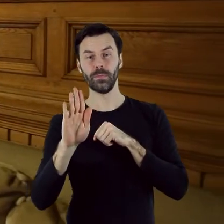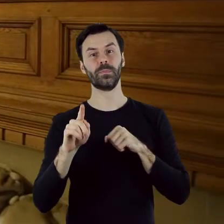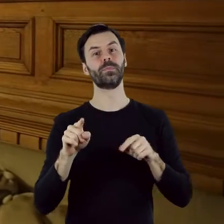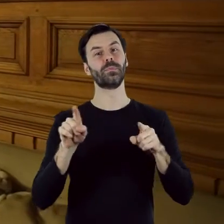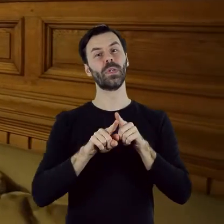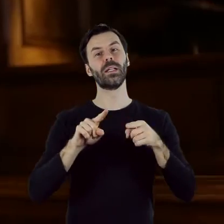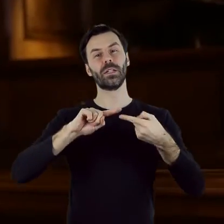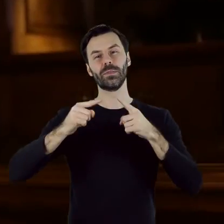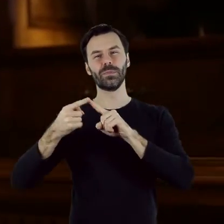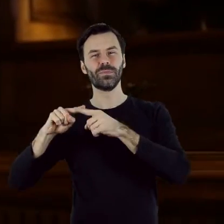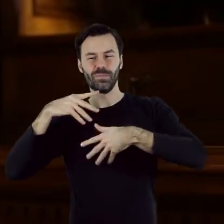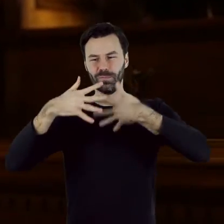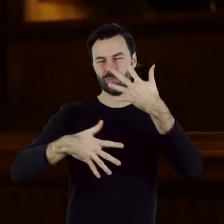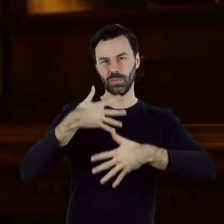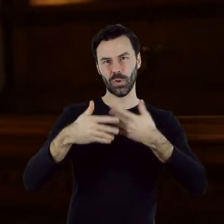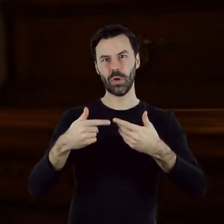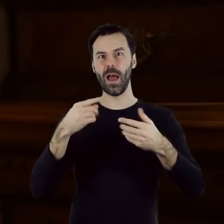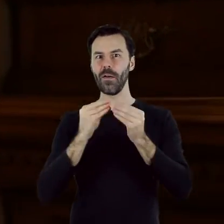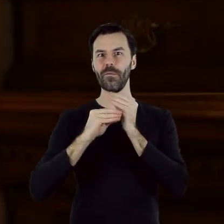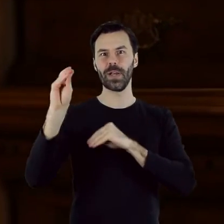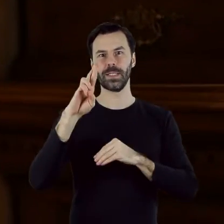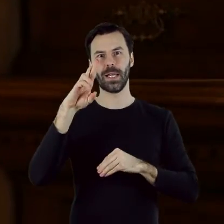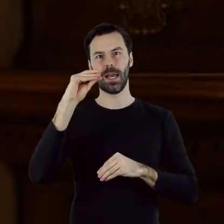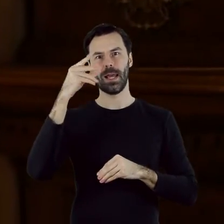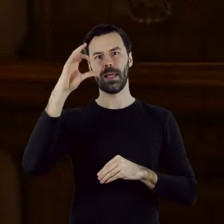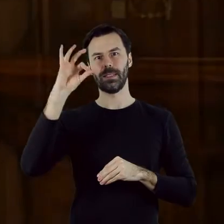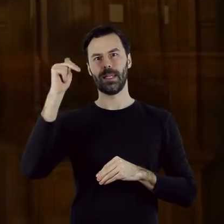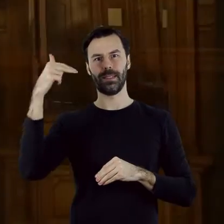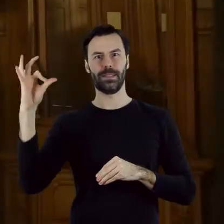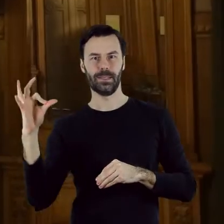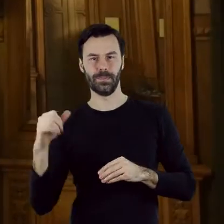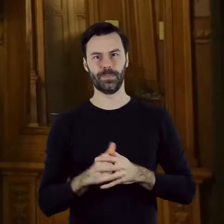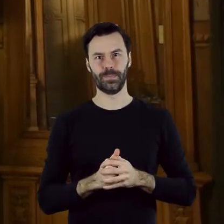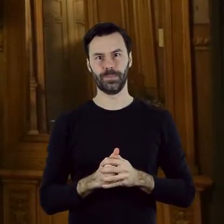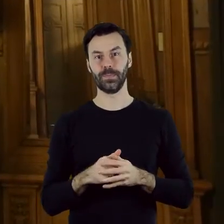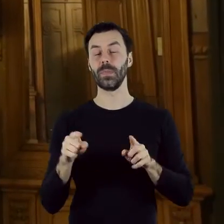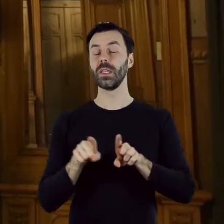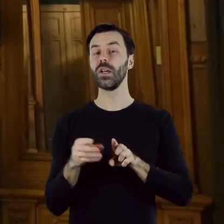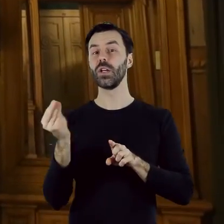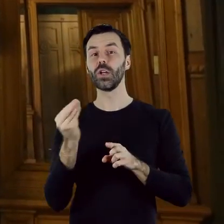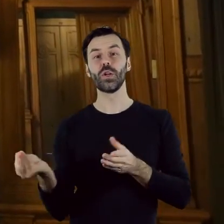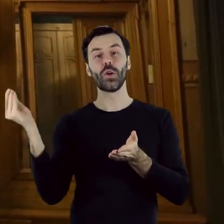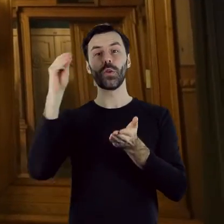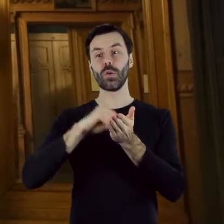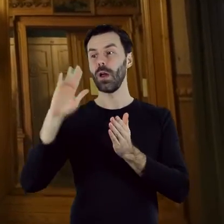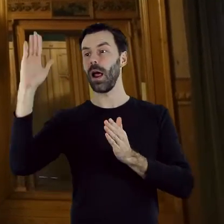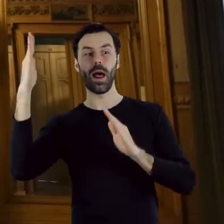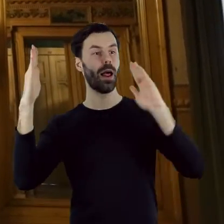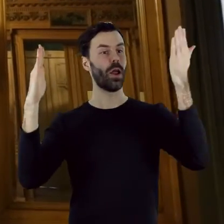dekoracją z przewagą renesansowych detali. Wytworności dodają dwa duże belgijskie lustra